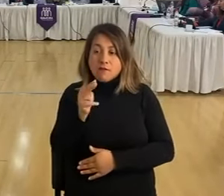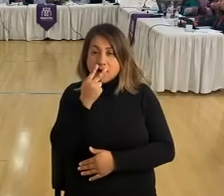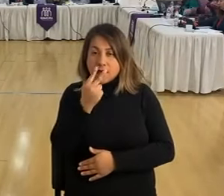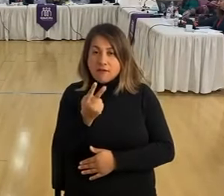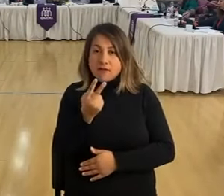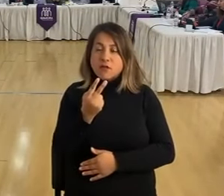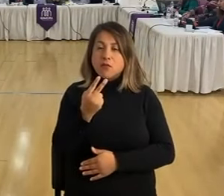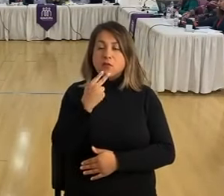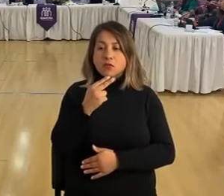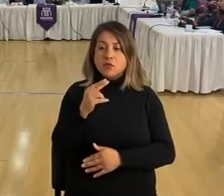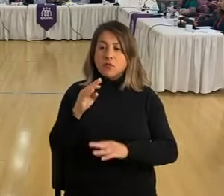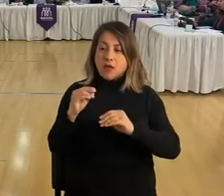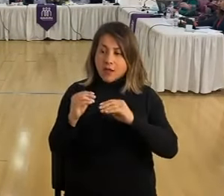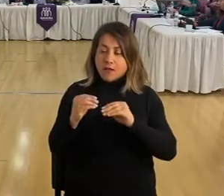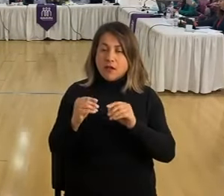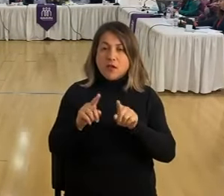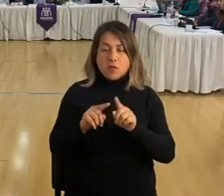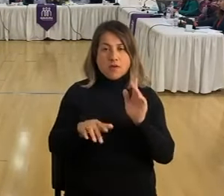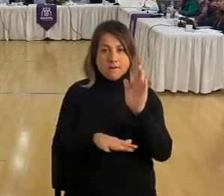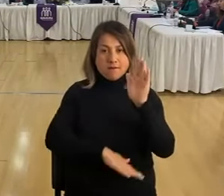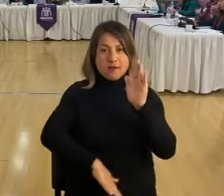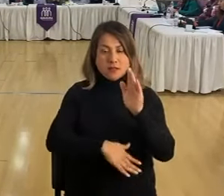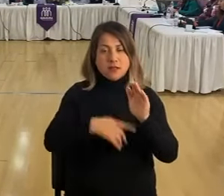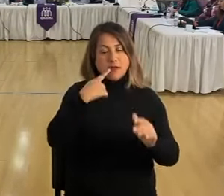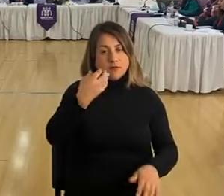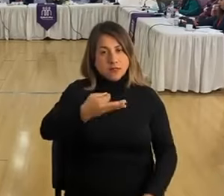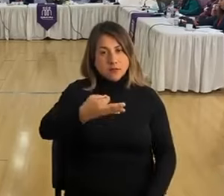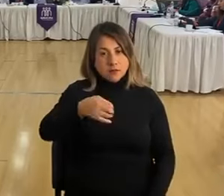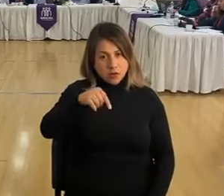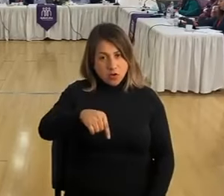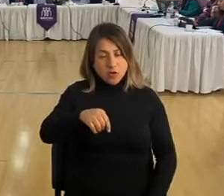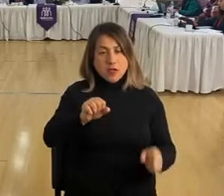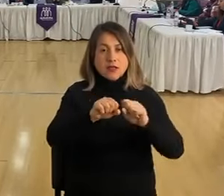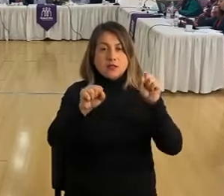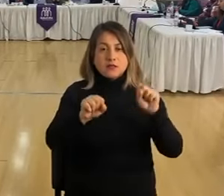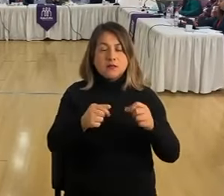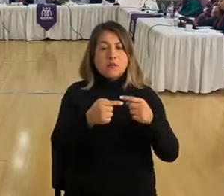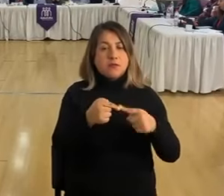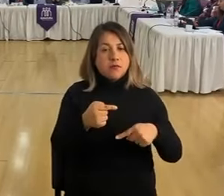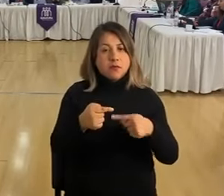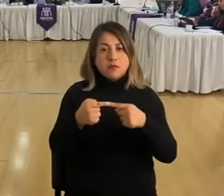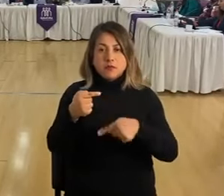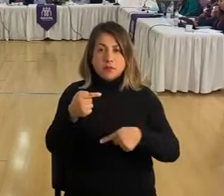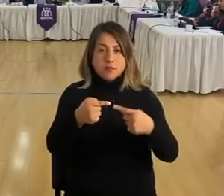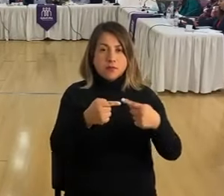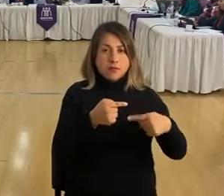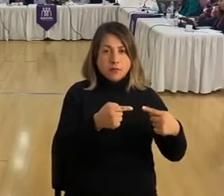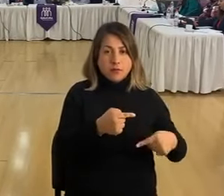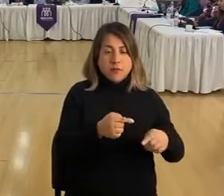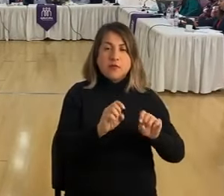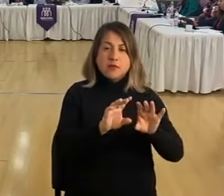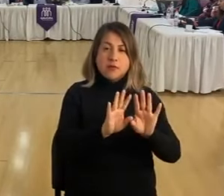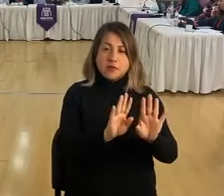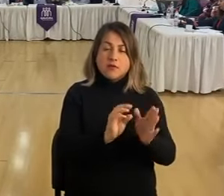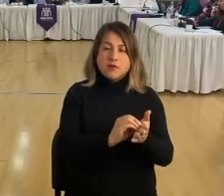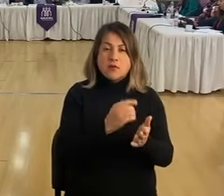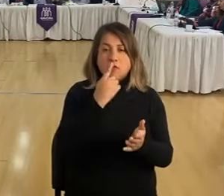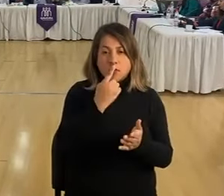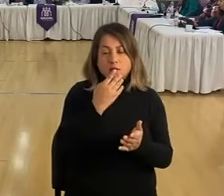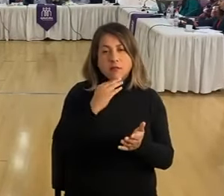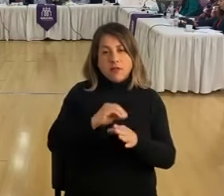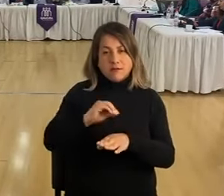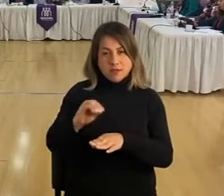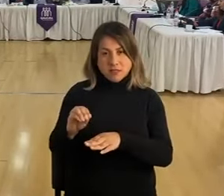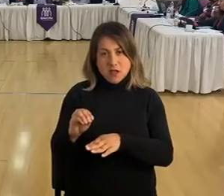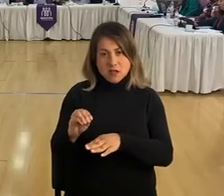porque uno cuando habla tiene que hablar con una base y efectivamente hoy día está el sistema muy intermitente así que lo dejo también para que podamos oficiar también